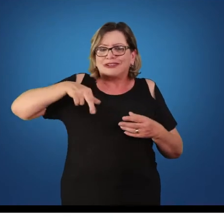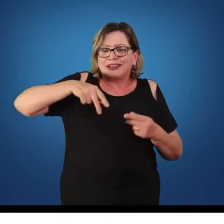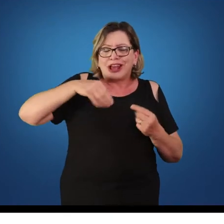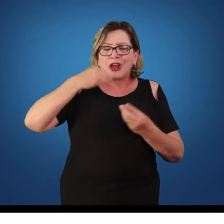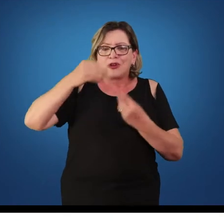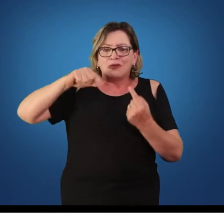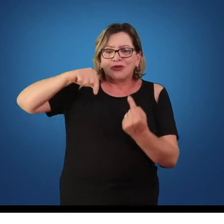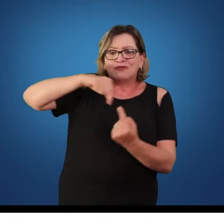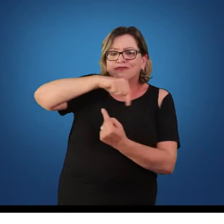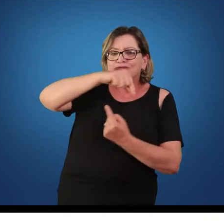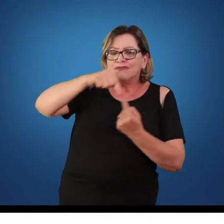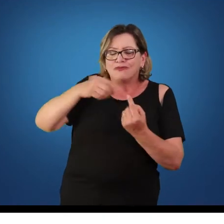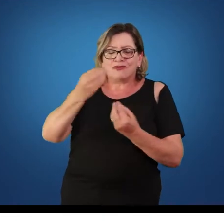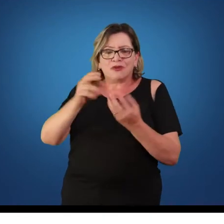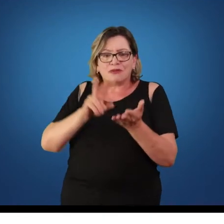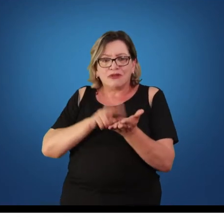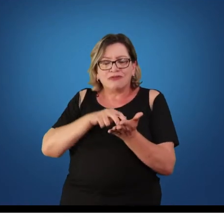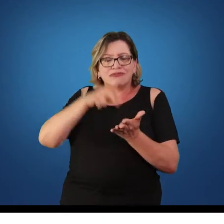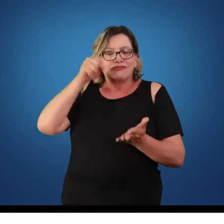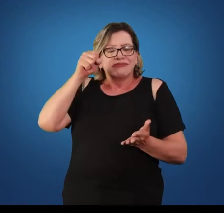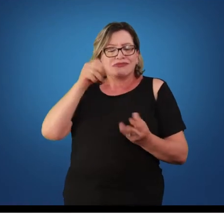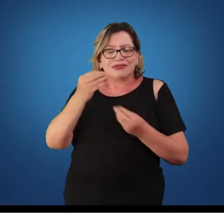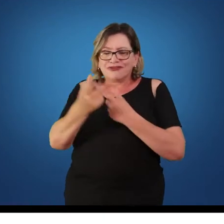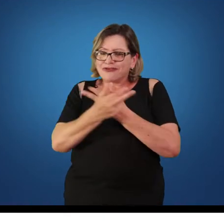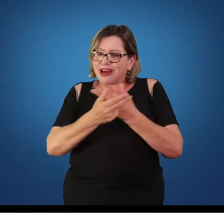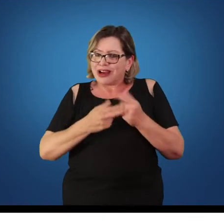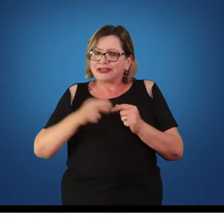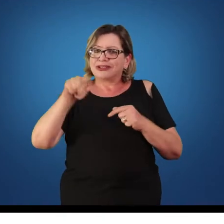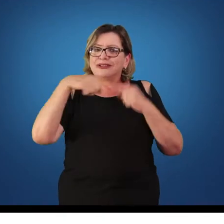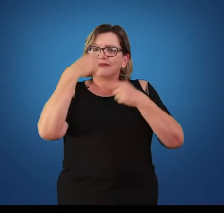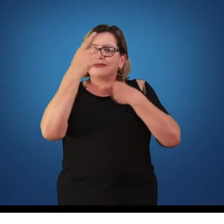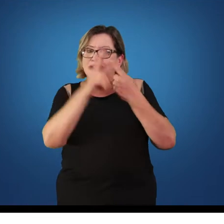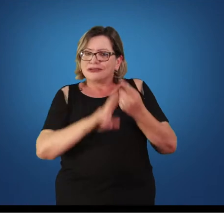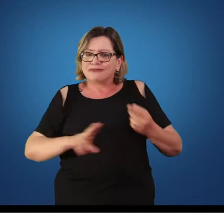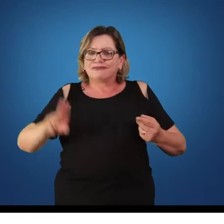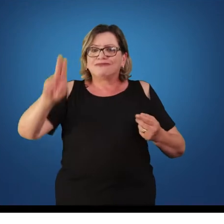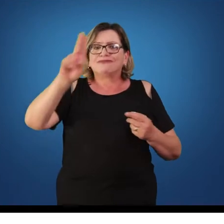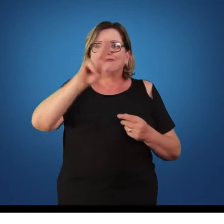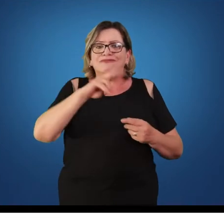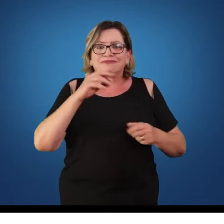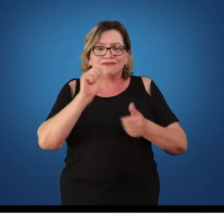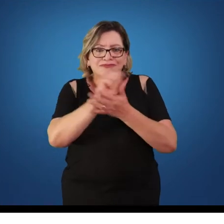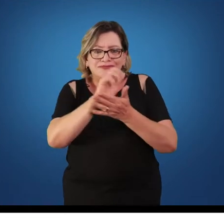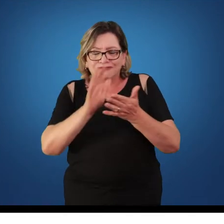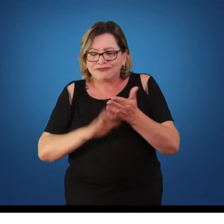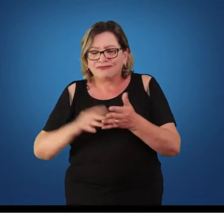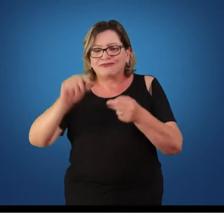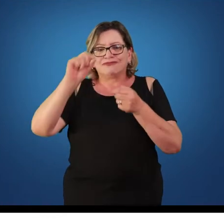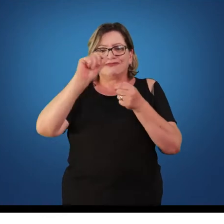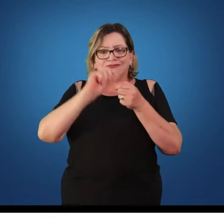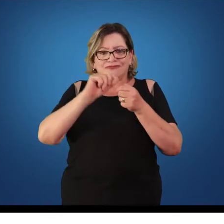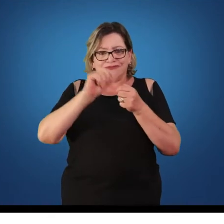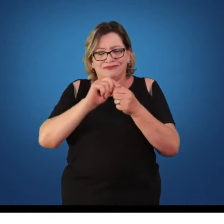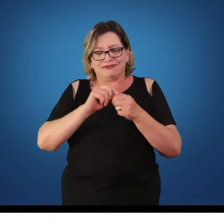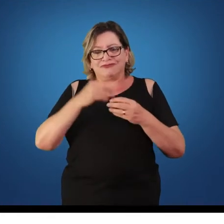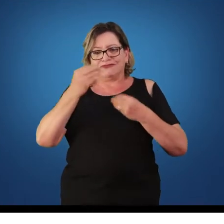de saltar, de saltitar, de equilibrar, e os acrobáticos, que a gente conhece como os elementos um pouco mais complexos,